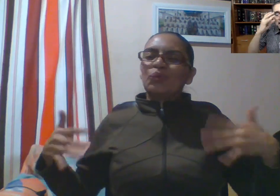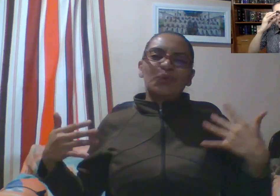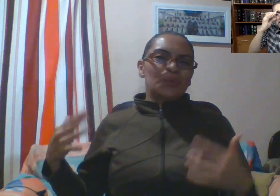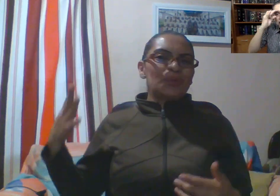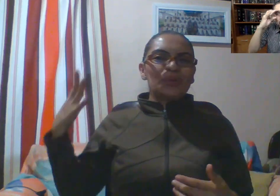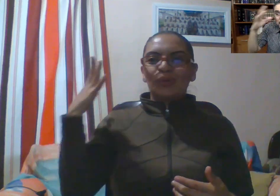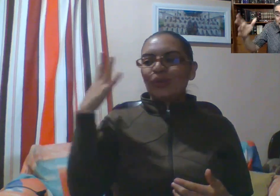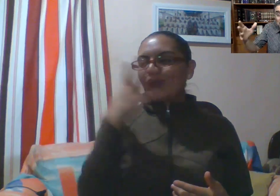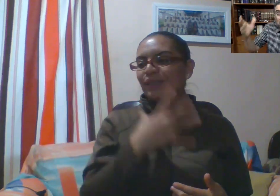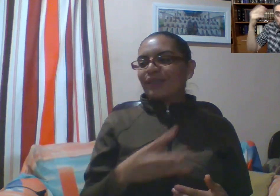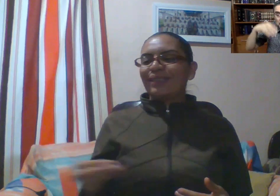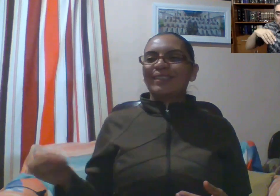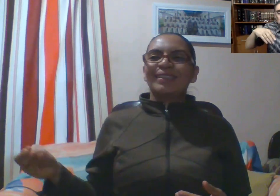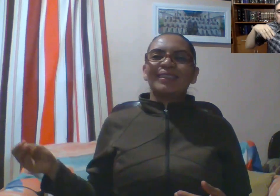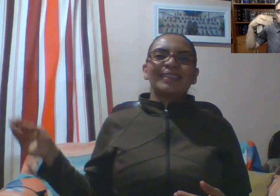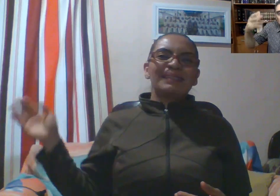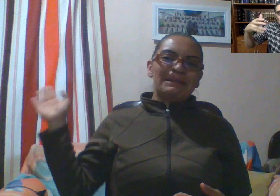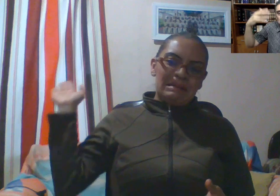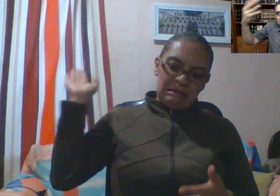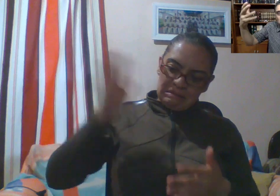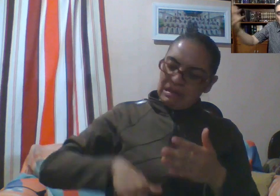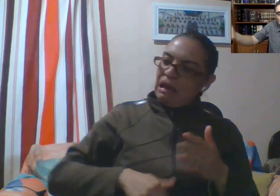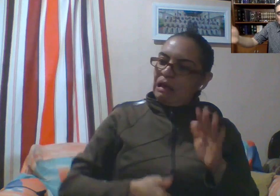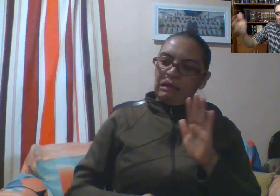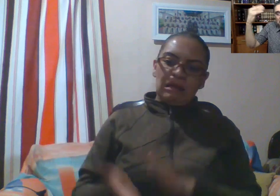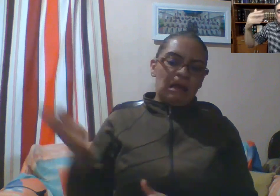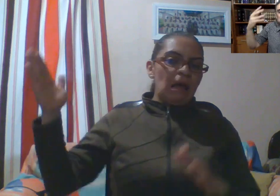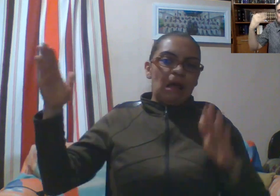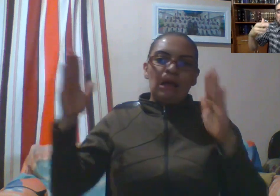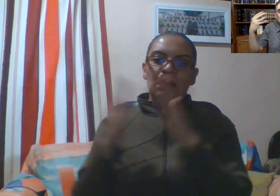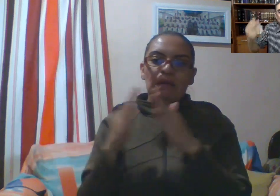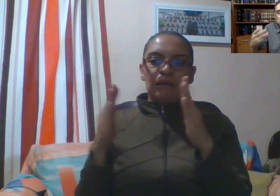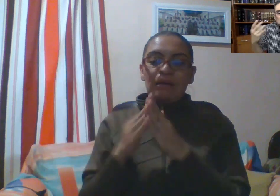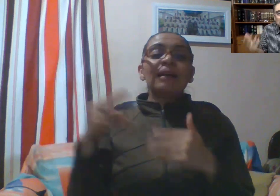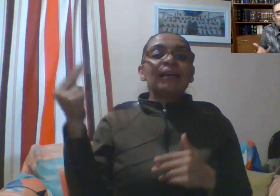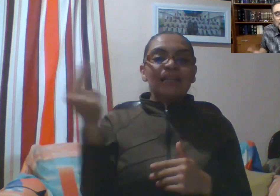Saqueo, bájate deprisa porque voy a pasar a tu casa. Necesito visitarte.